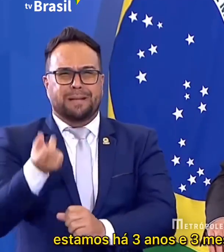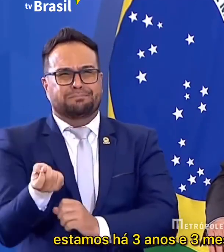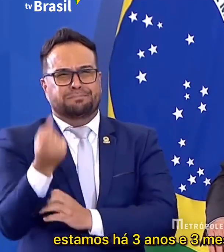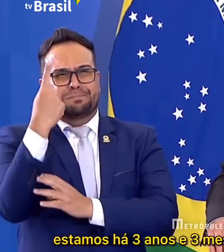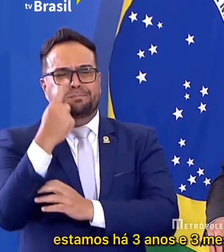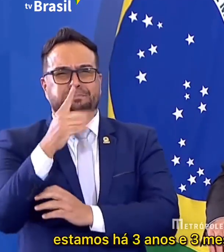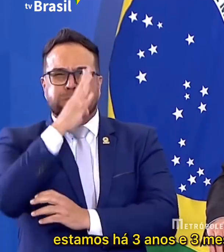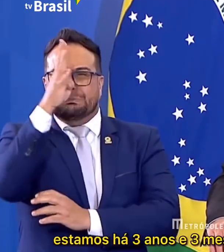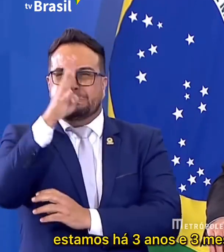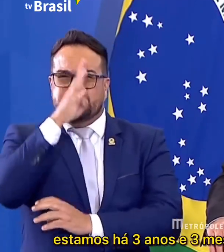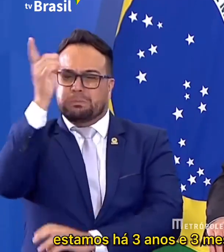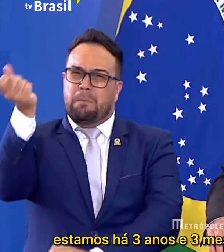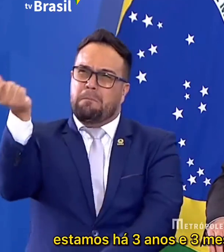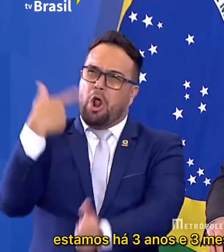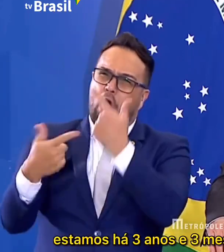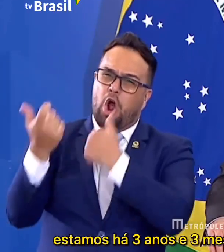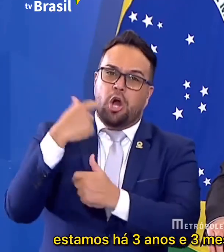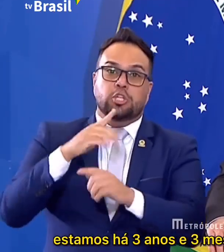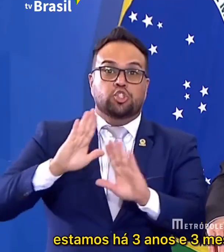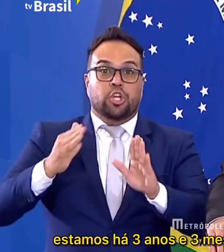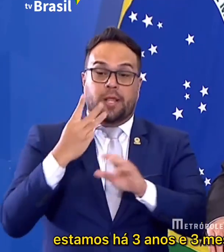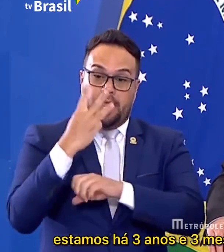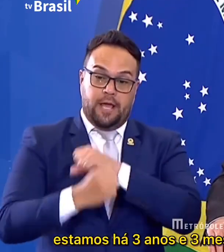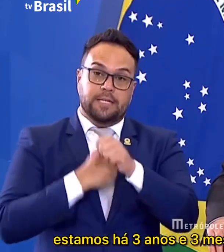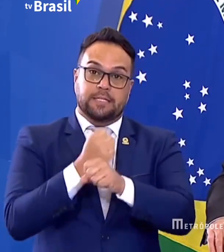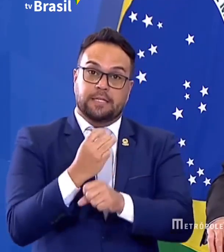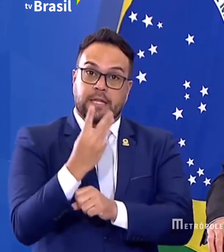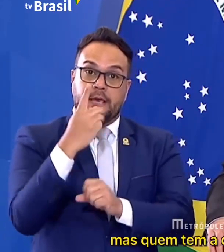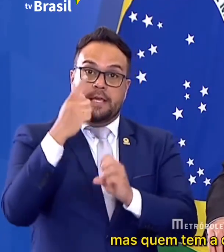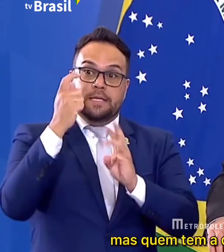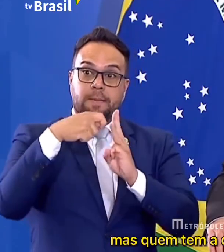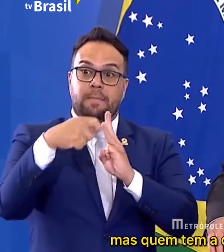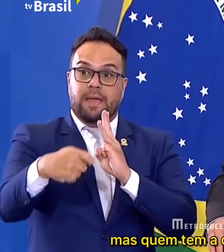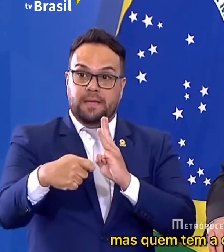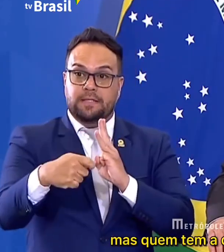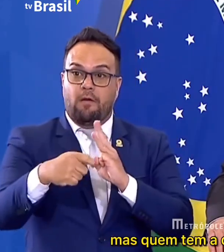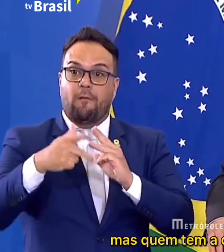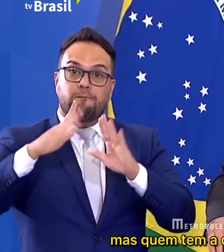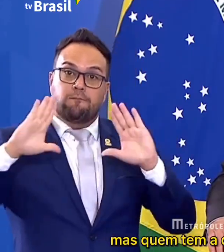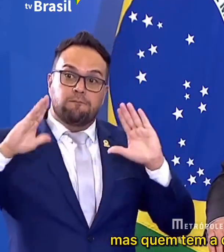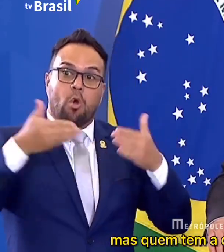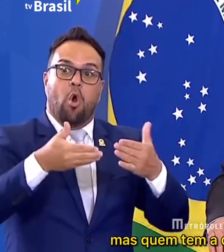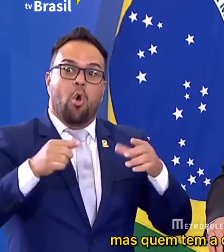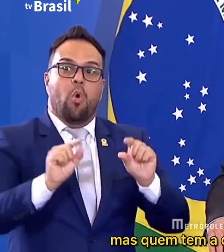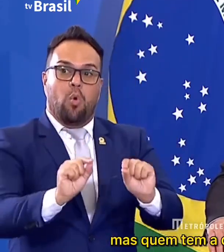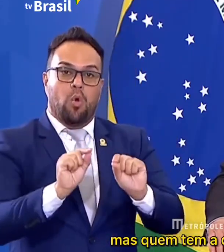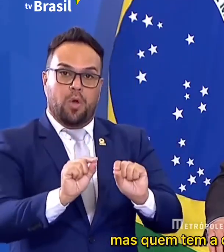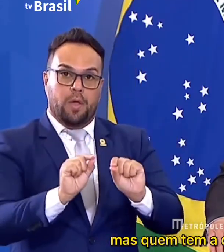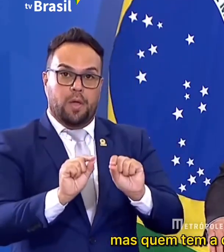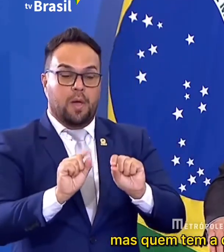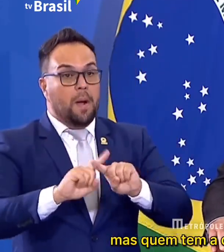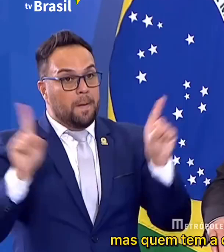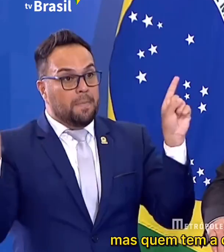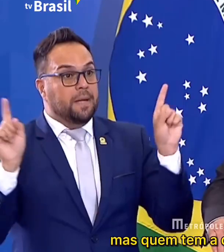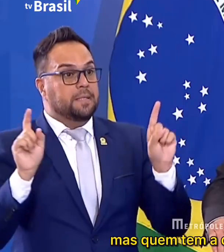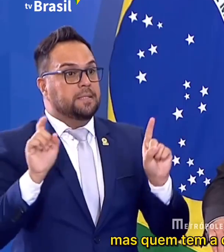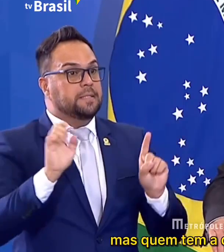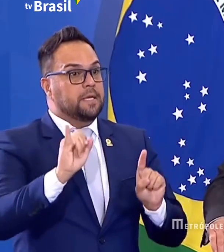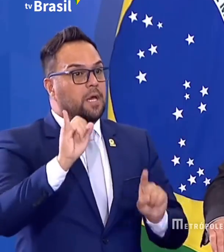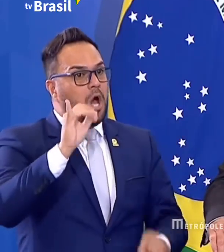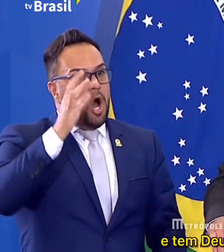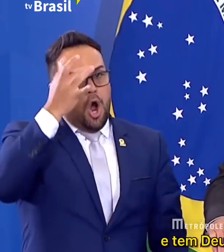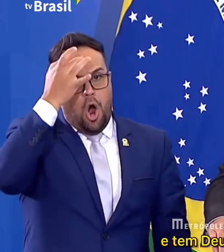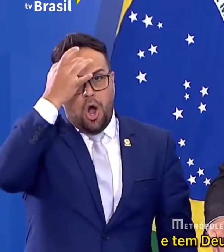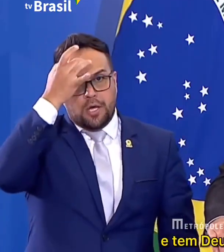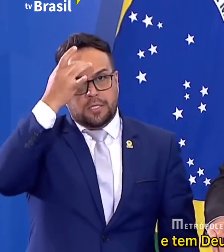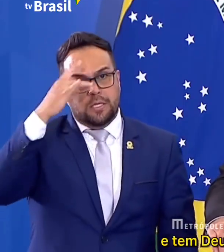Estamos há três anos e três meses com fogos de inquietação, mas quem tem a consciência tranquila